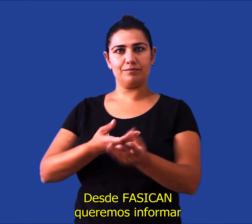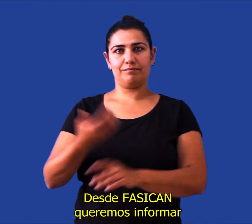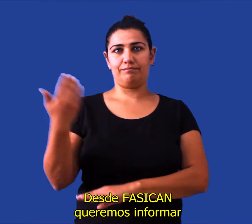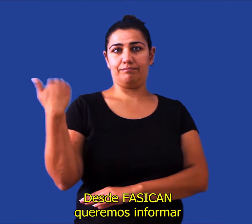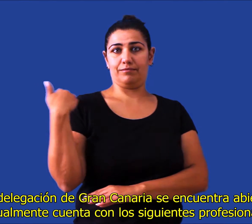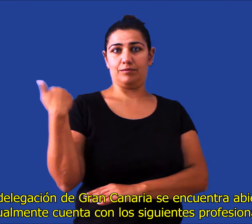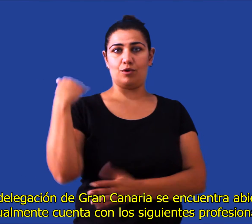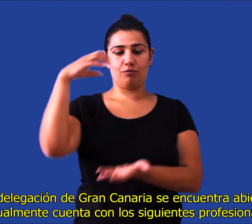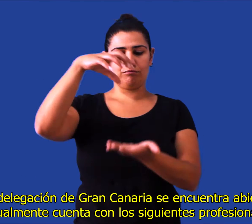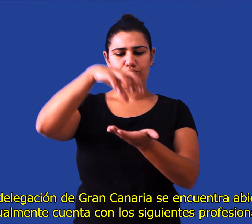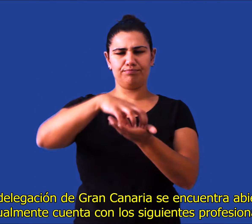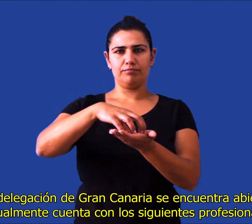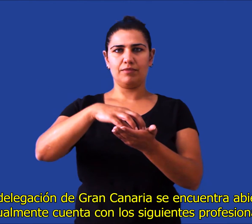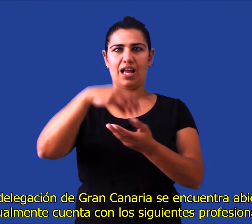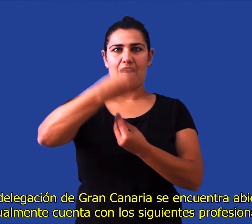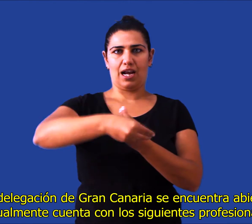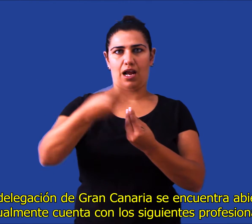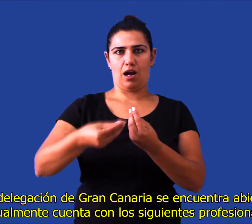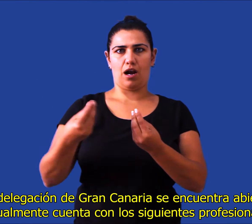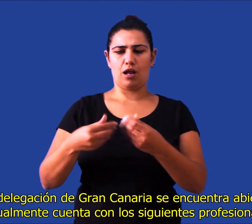¿Qué Delegación de Gran Canaria?